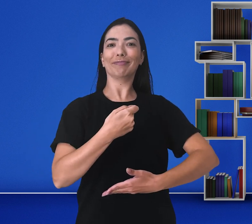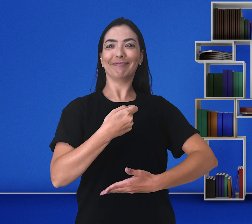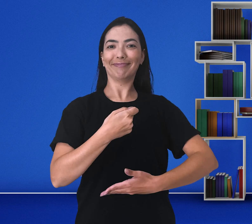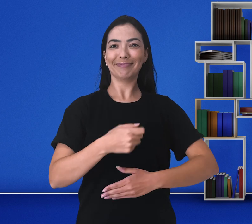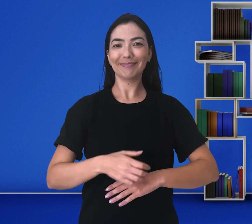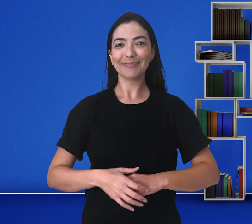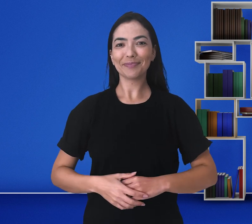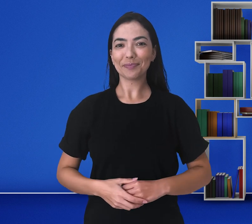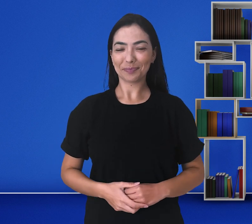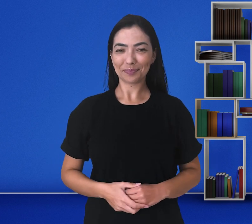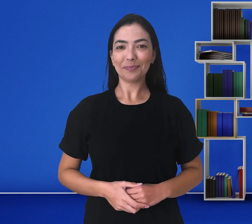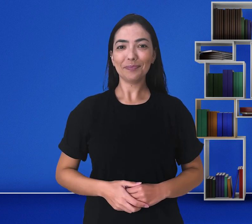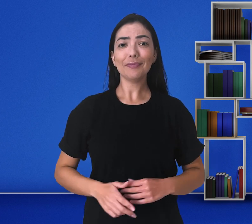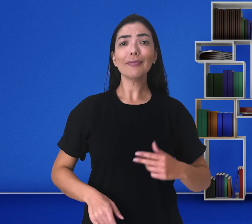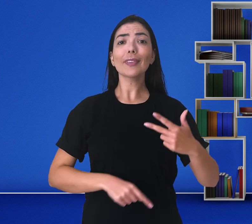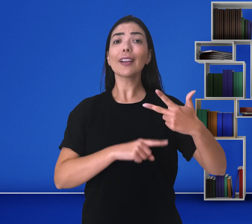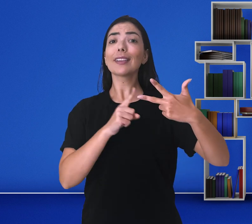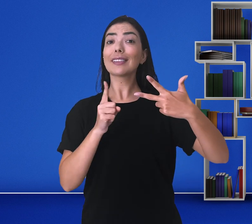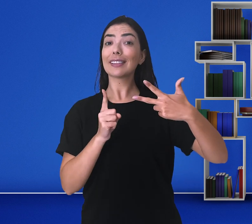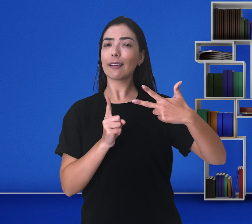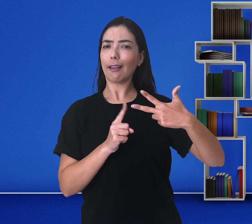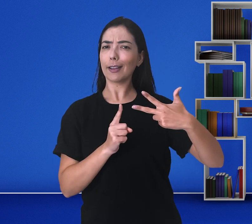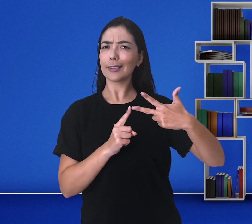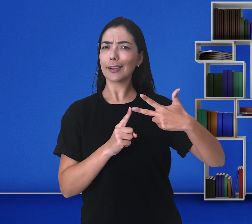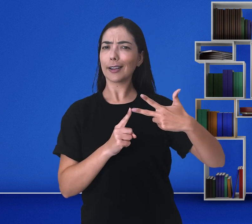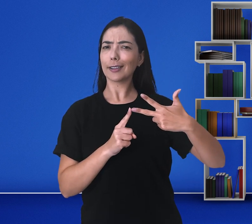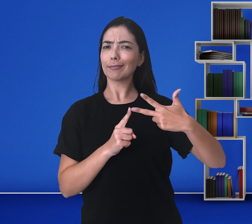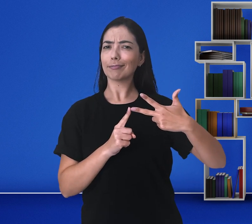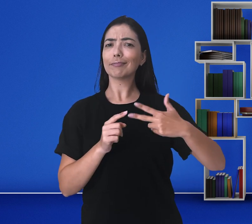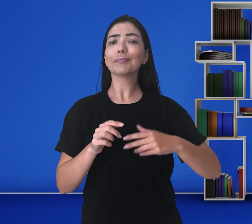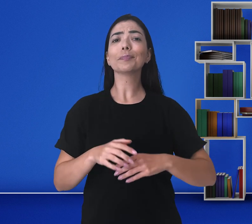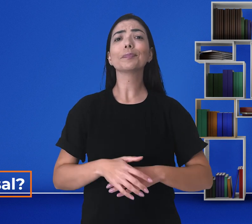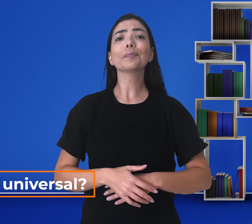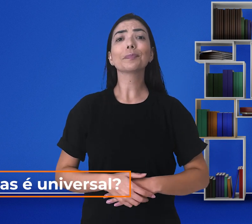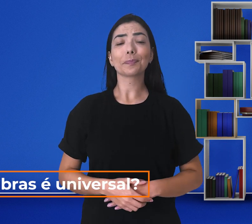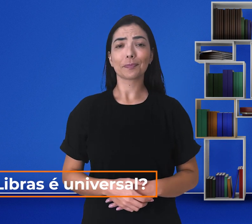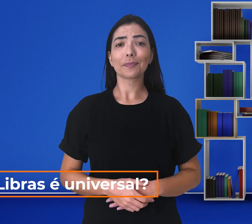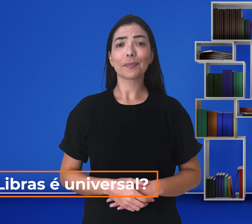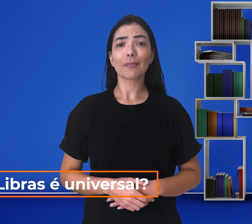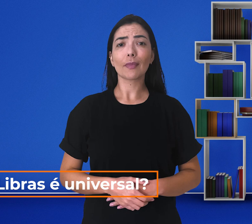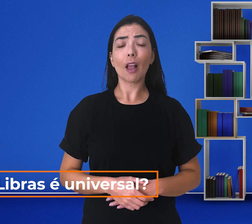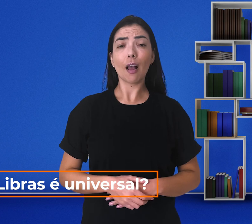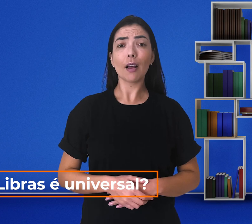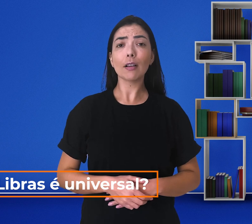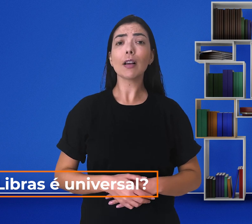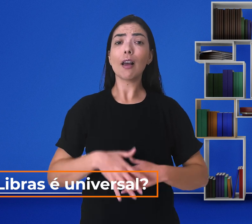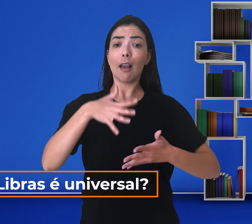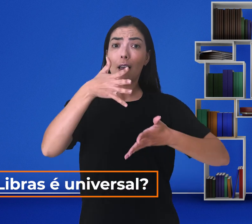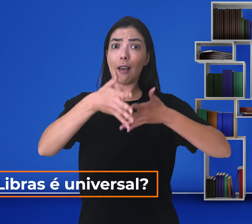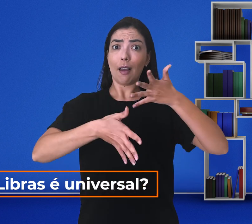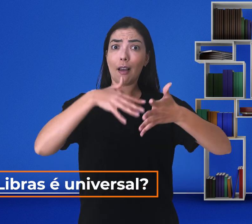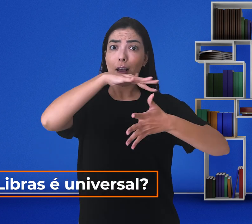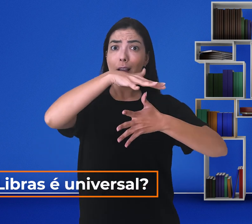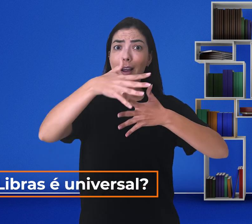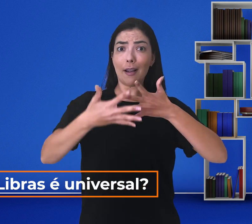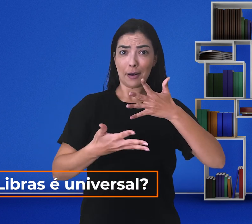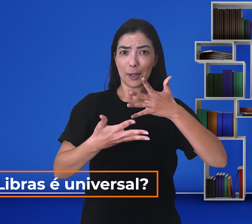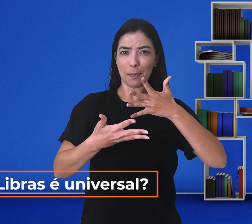A terceira curiosidade é em relação à língua de sinais.